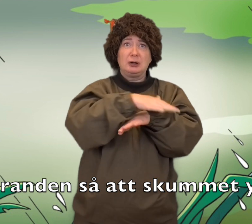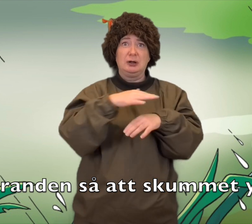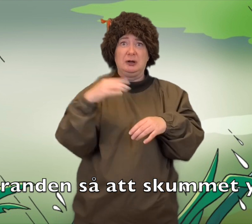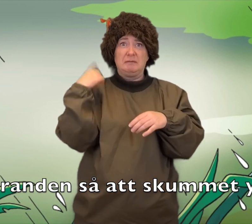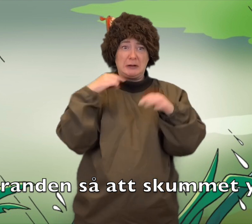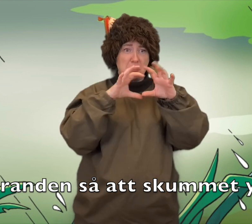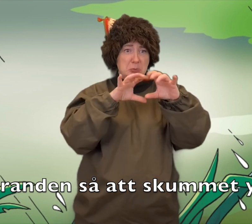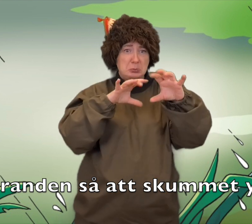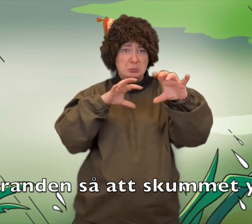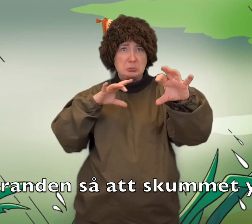yrde.